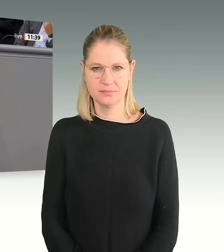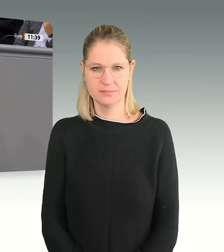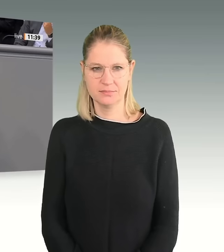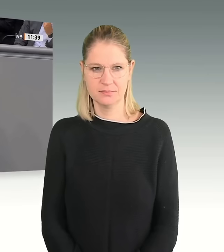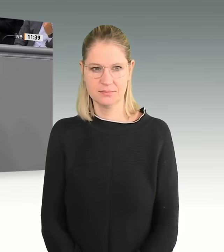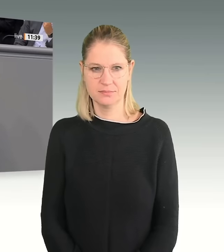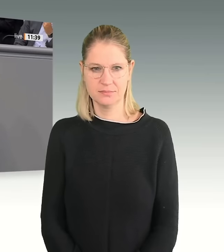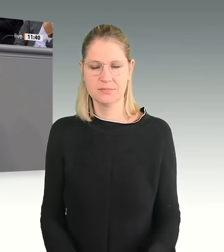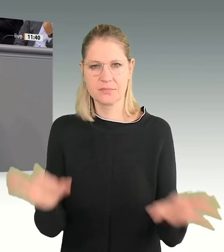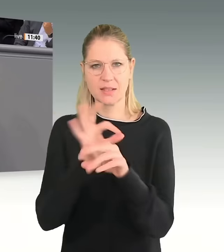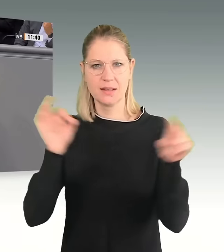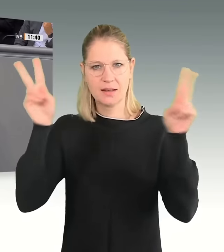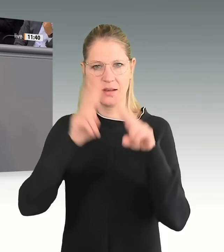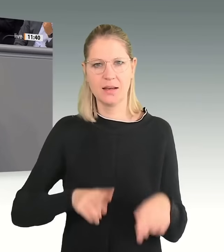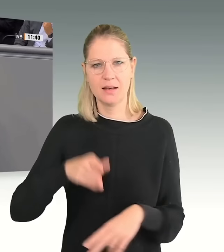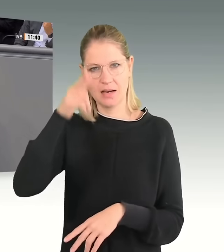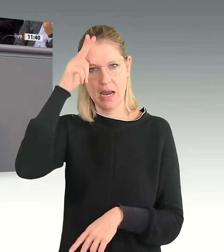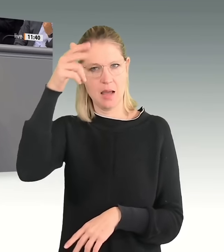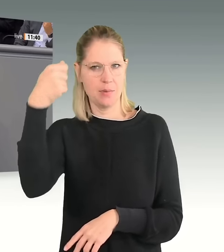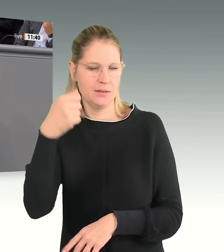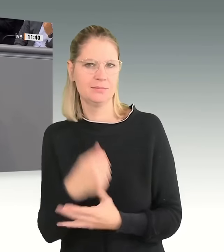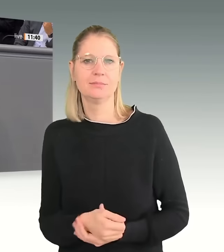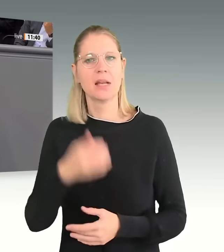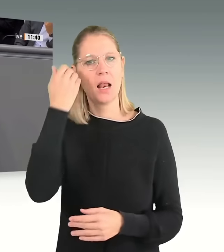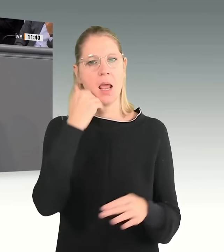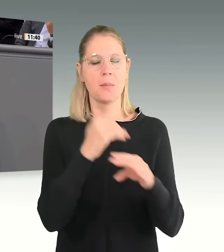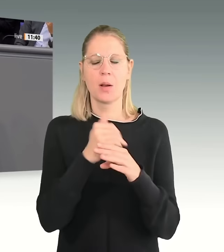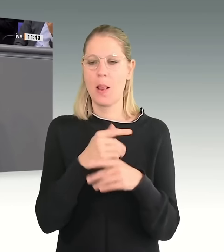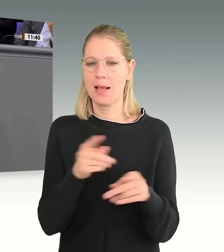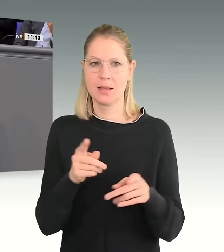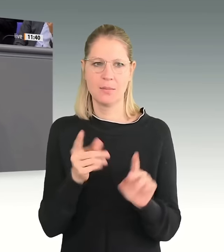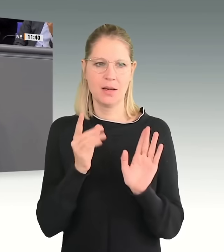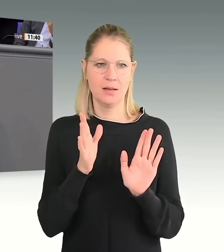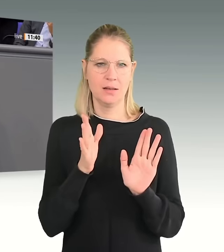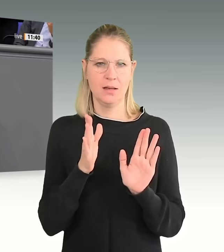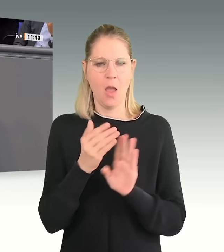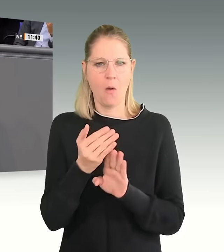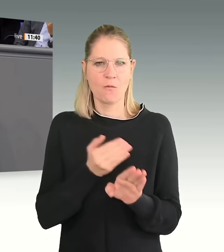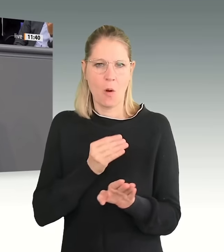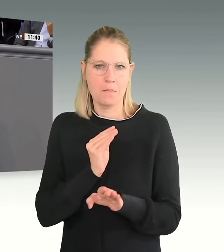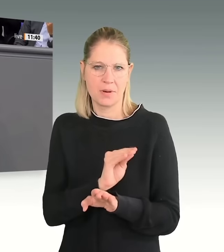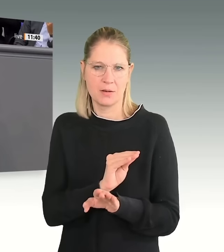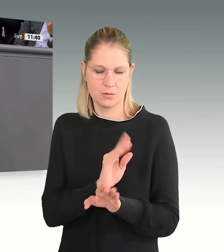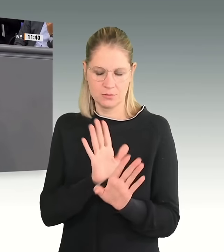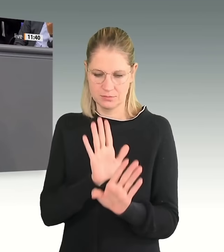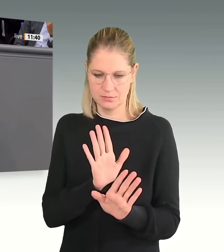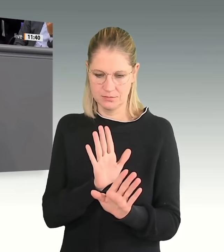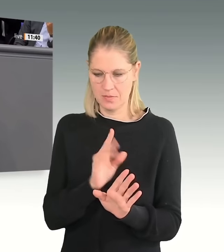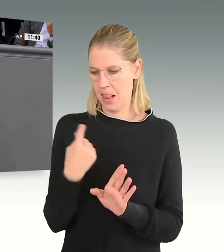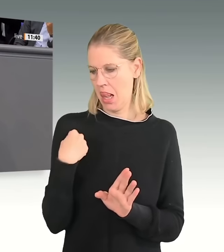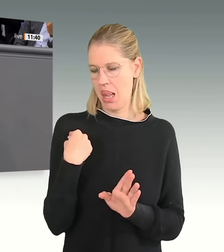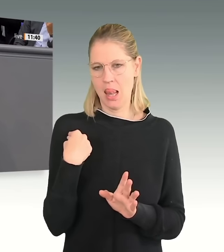Sehr geehrter Herr Präsident! Liebe Kolleginnen und Kollegen, gestatten Sie mir eine Vorbemerkung vorab. Gerade